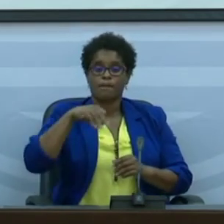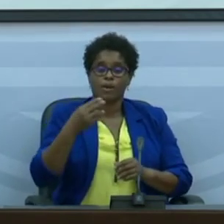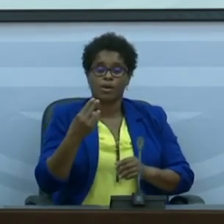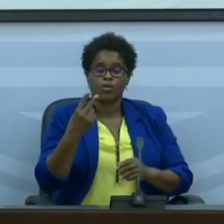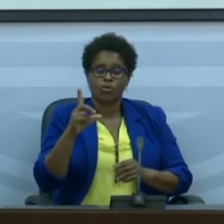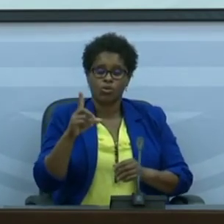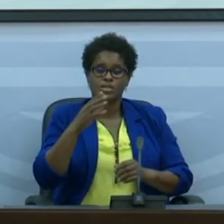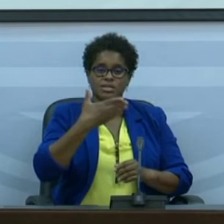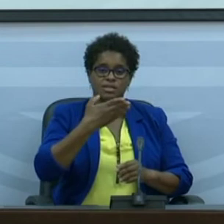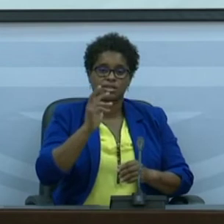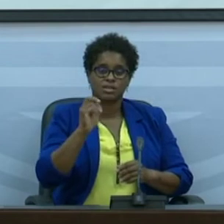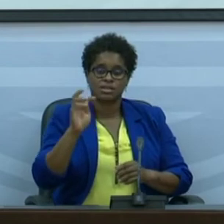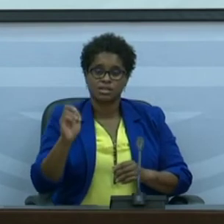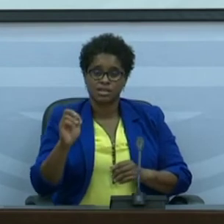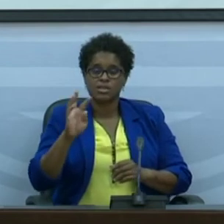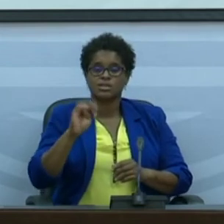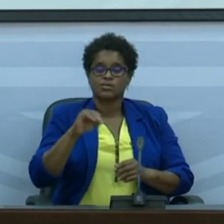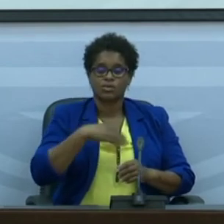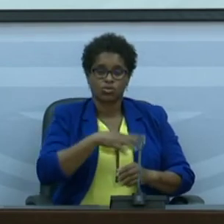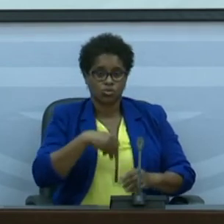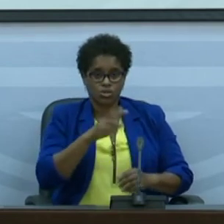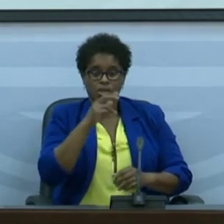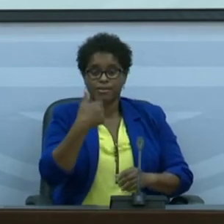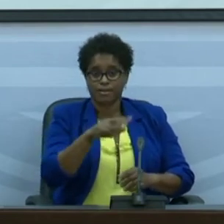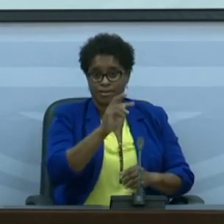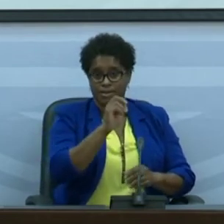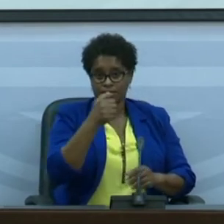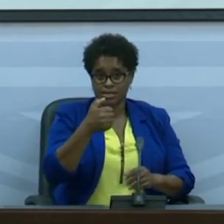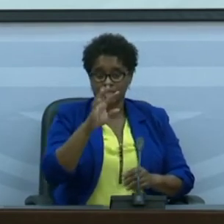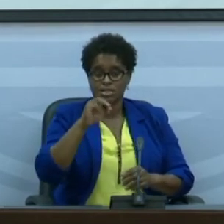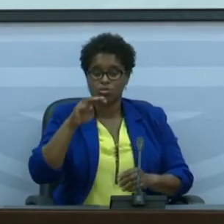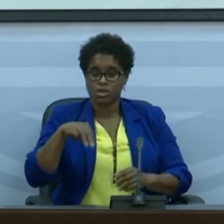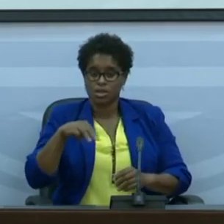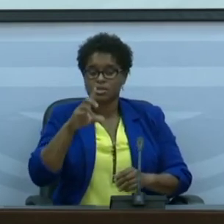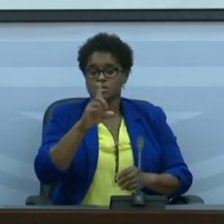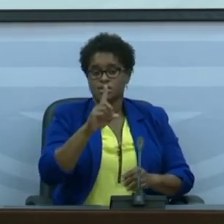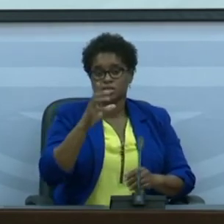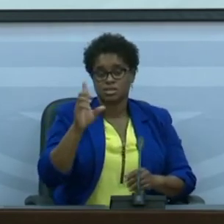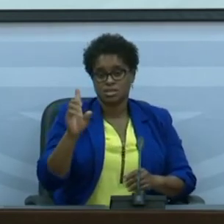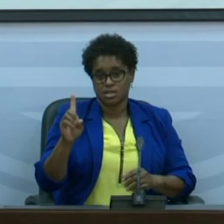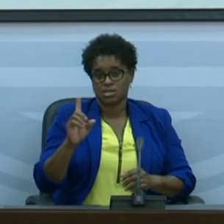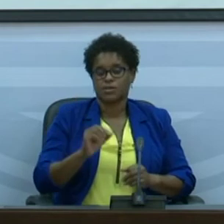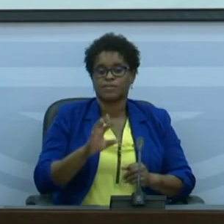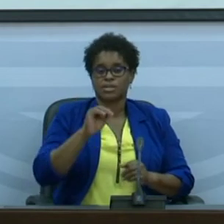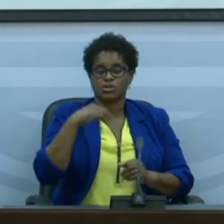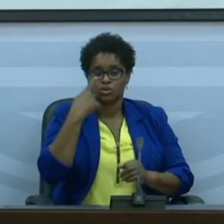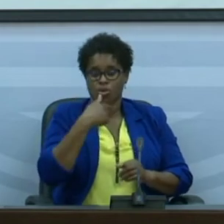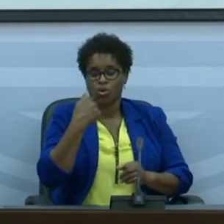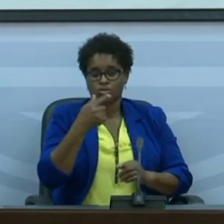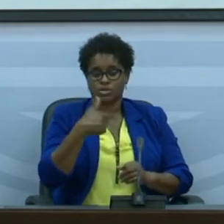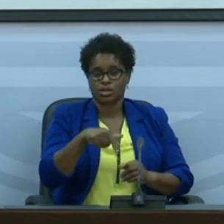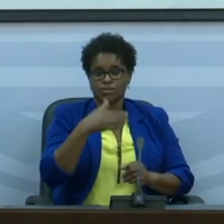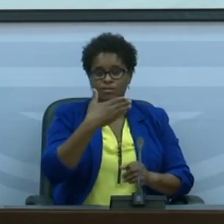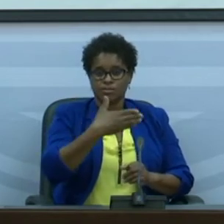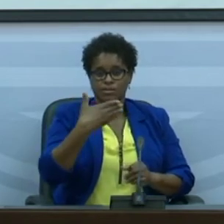São Salvador do Mundo que tem 35 São Miguel que tem 66 São Lourenço dos Orgãos